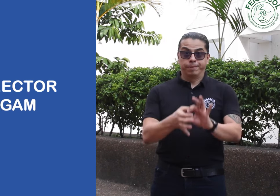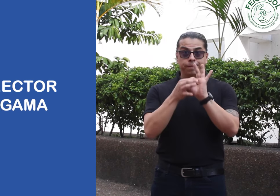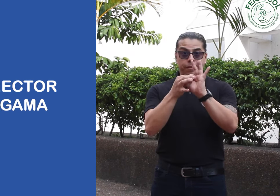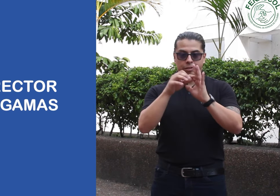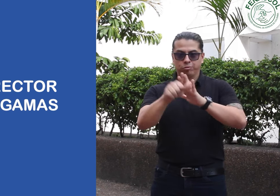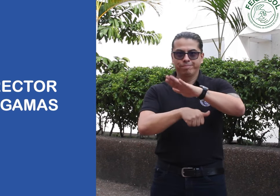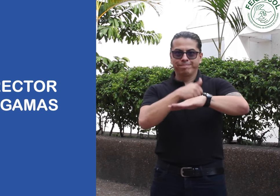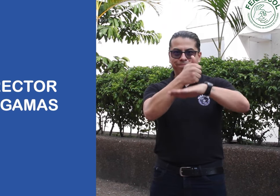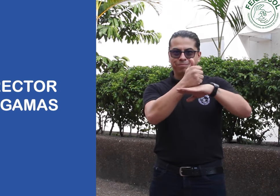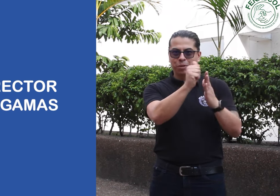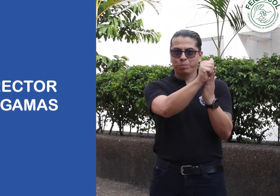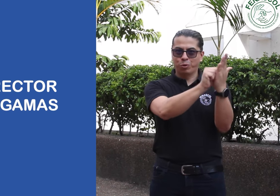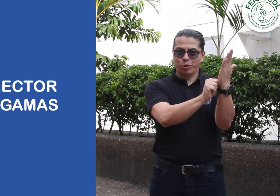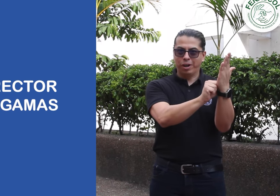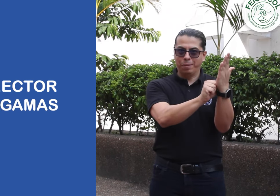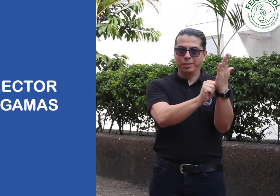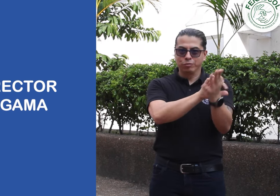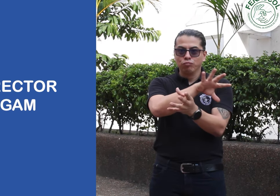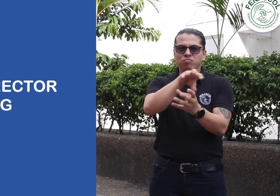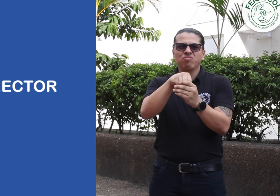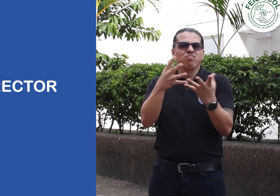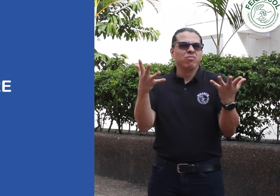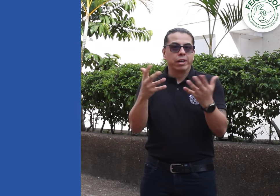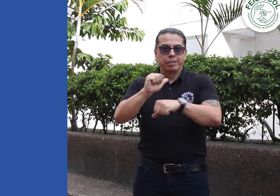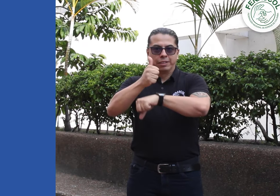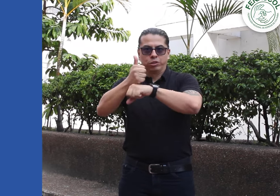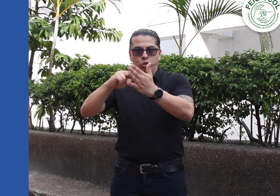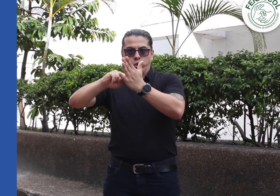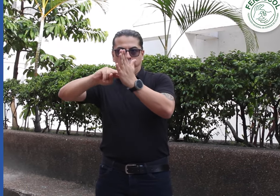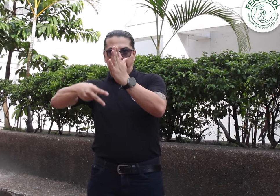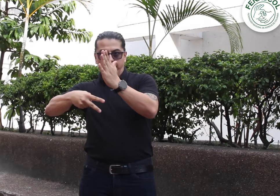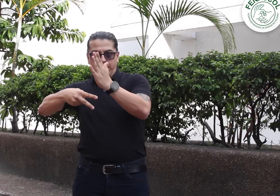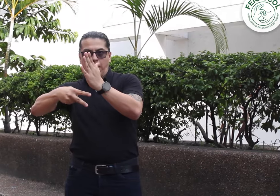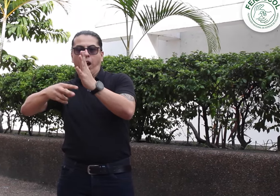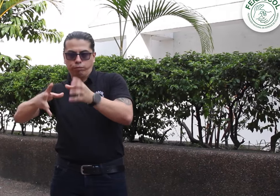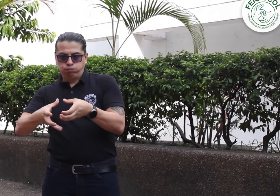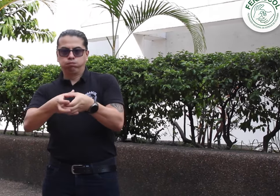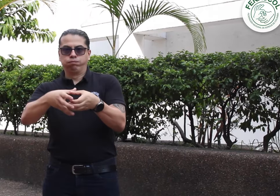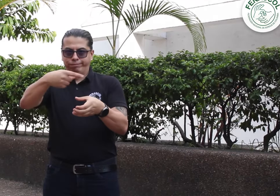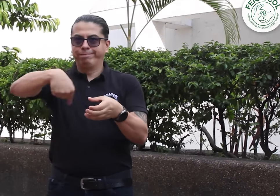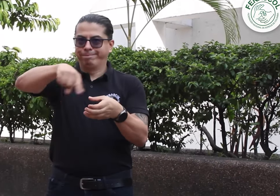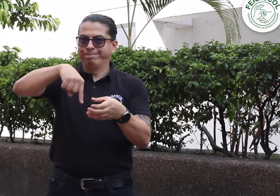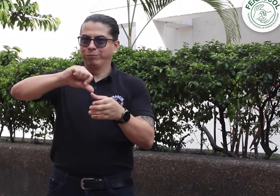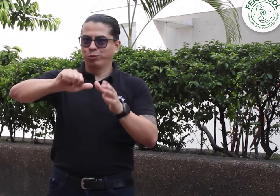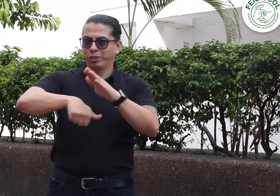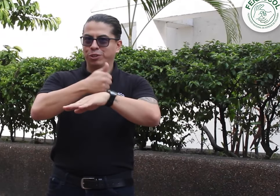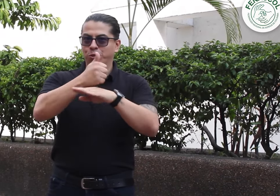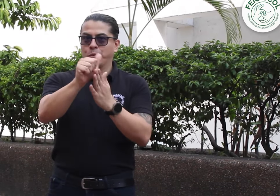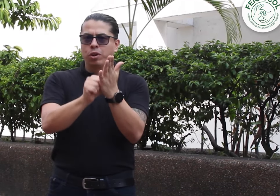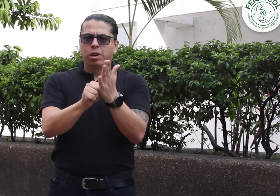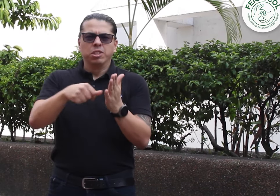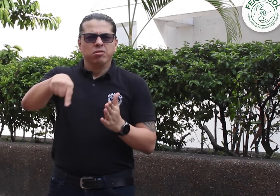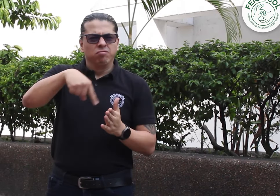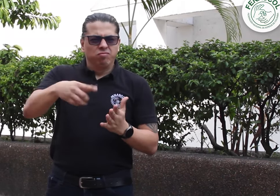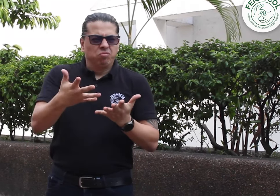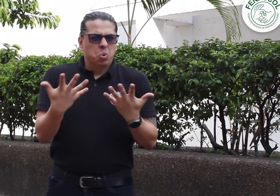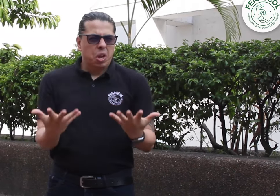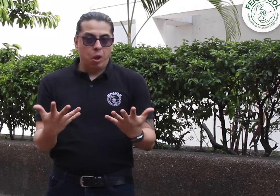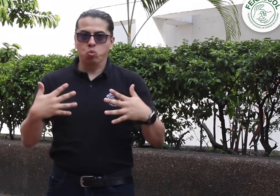La Subdirección de Programas, adscrita a la Dirección Técnica de FENASCOL durante el año 2023, tuvo